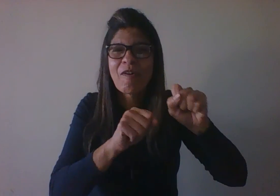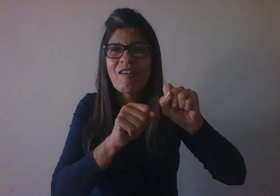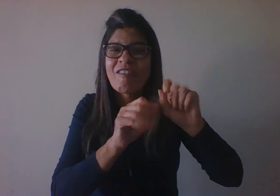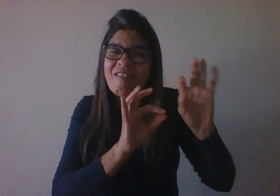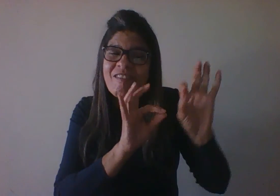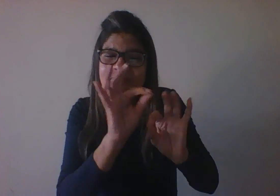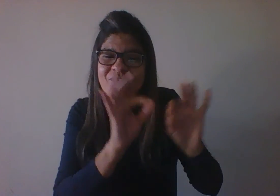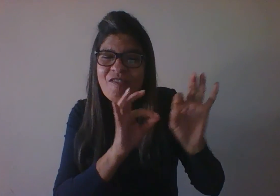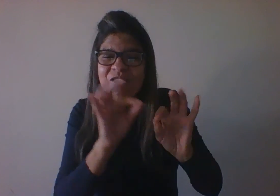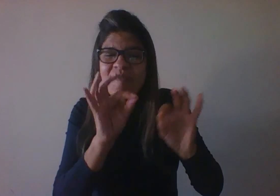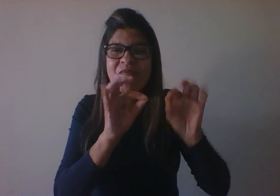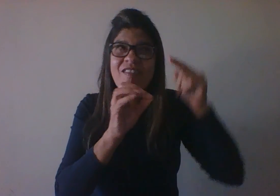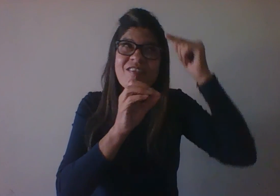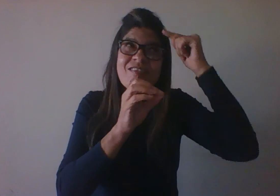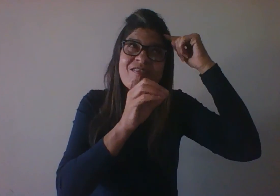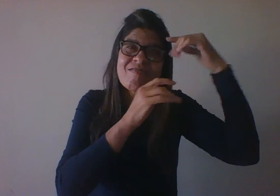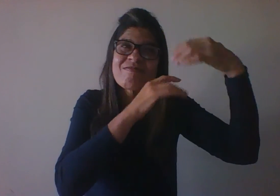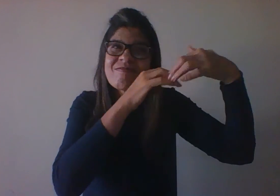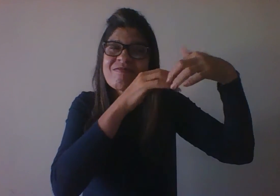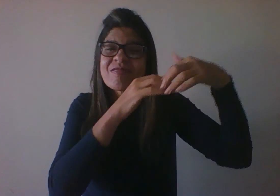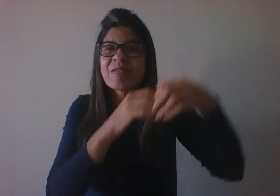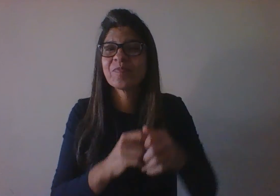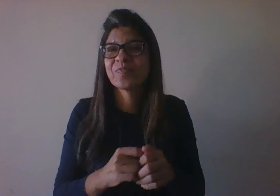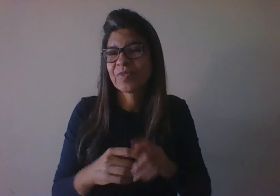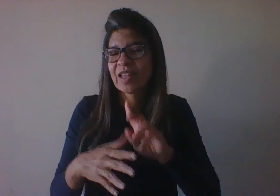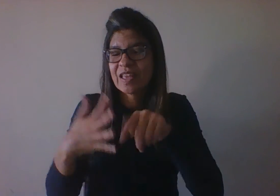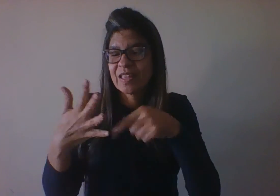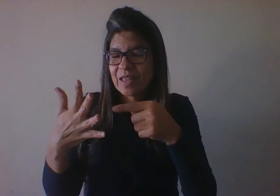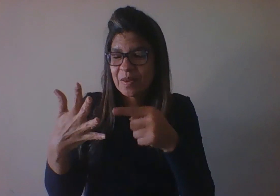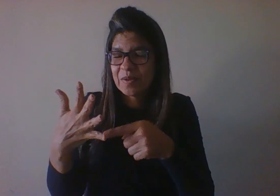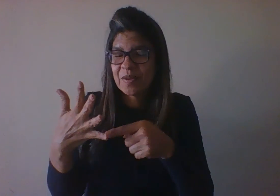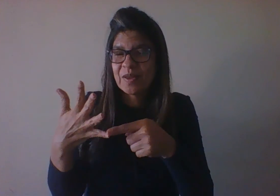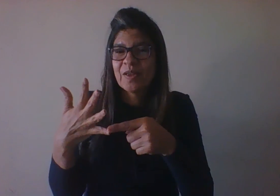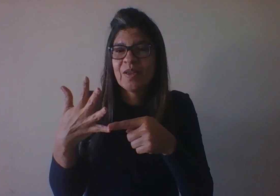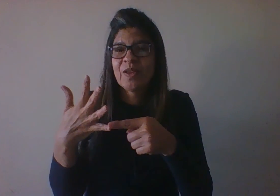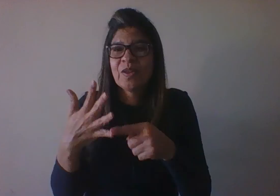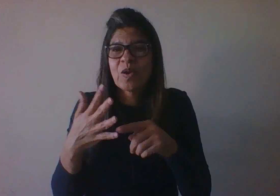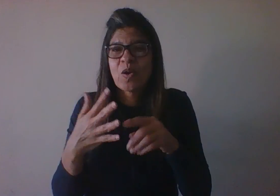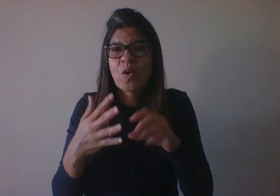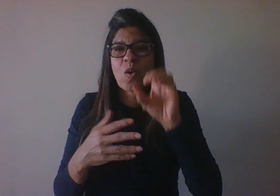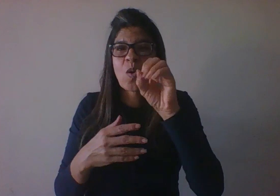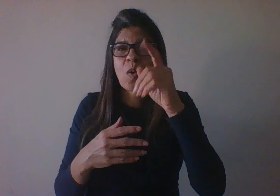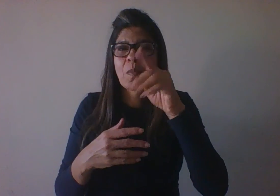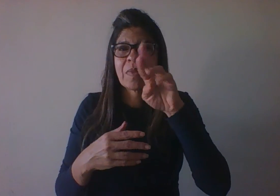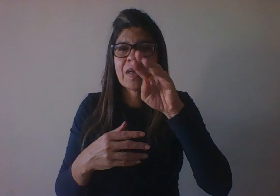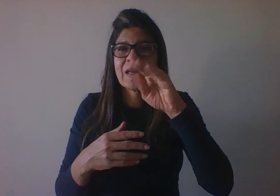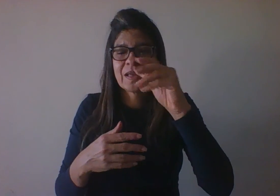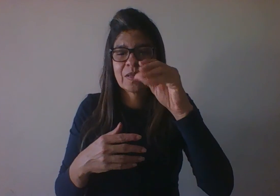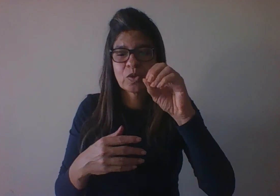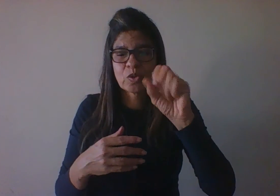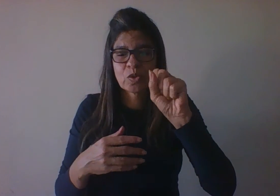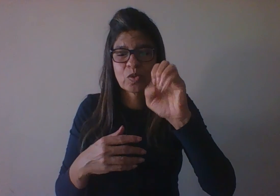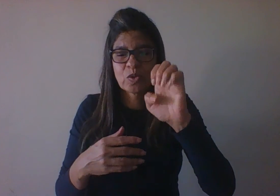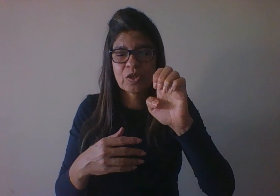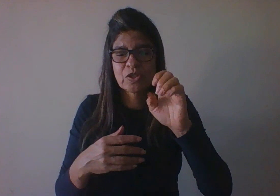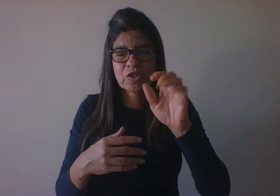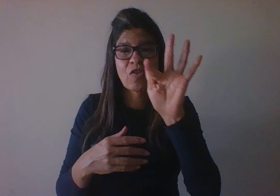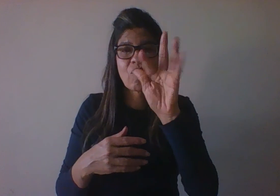cognição. E, por fim, o estágio das operações formais, nos anos até o final da adolescência,